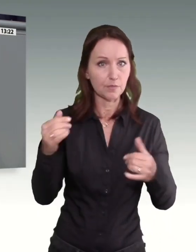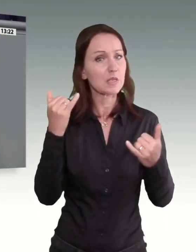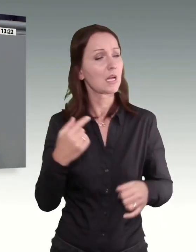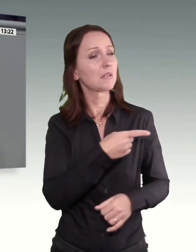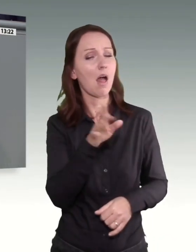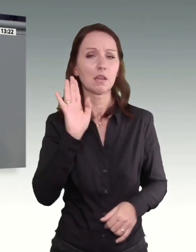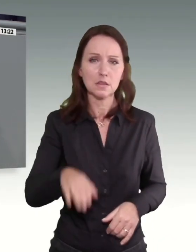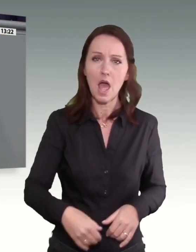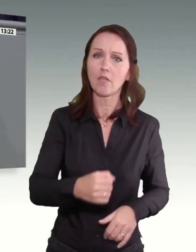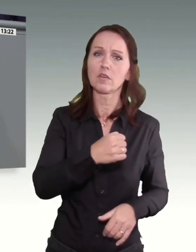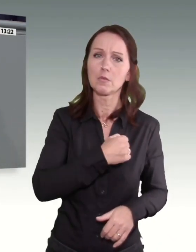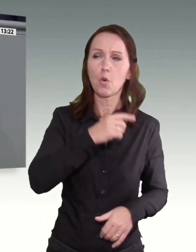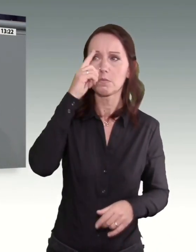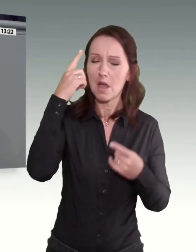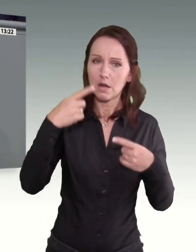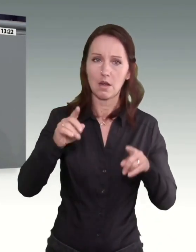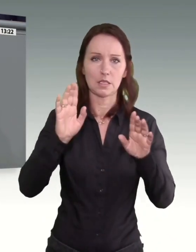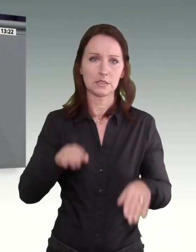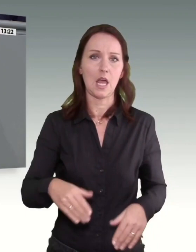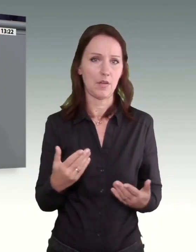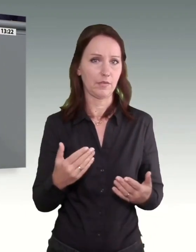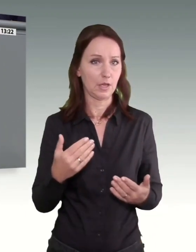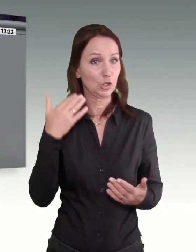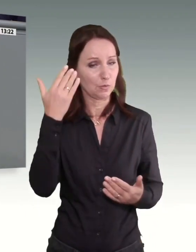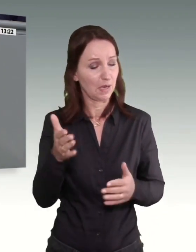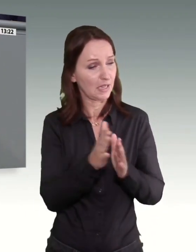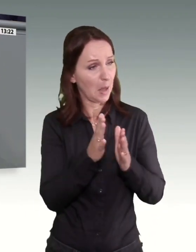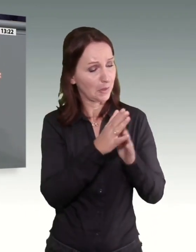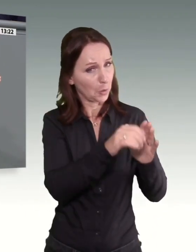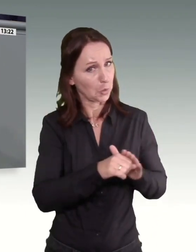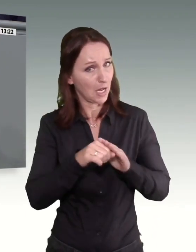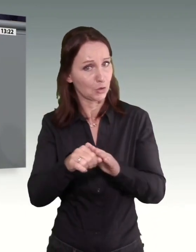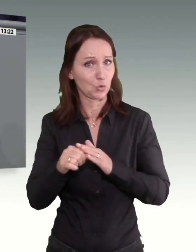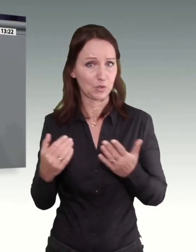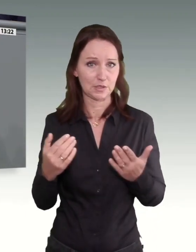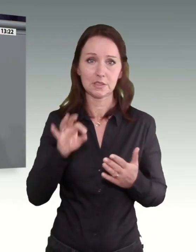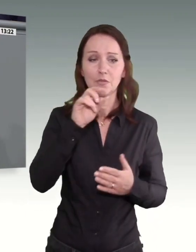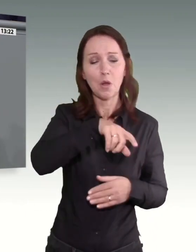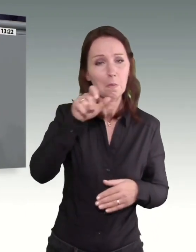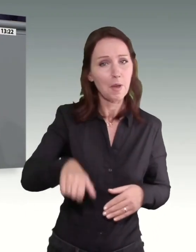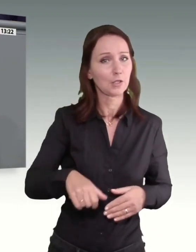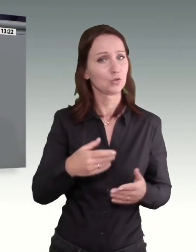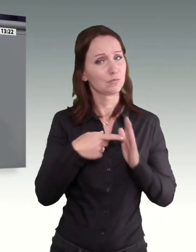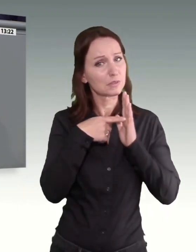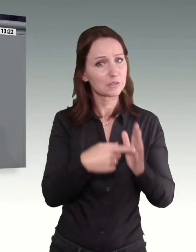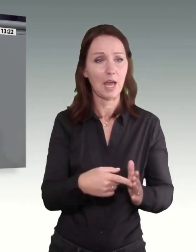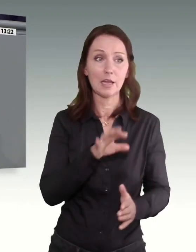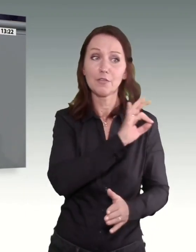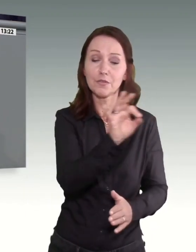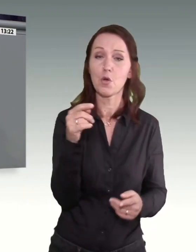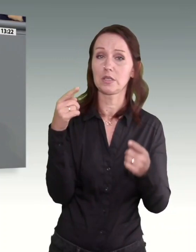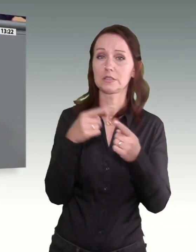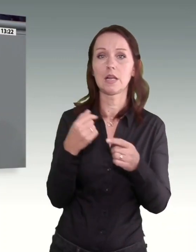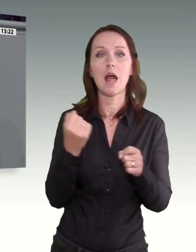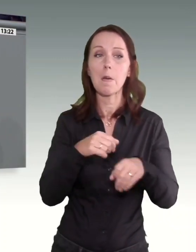ein Zeichen setzen. Unterstützen Sie uns nachher. Zeigen Sie den Menschen im Land, dass es Ihnen um Arbeitnehmerinteressen und